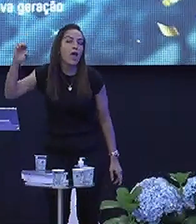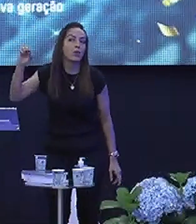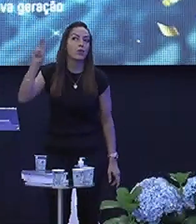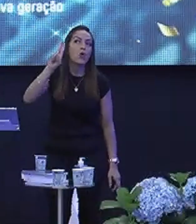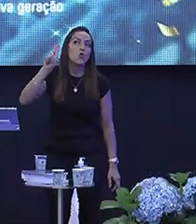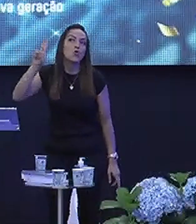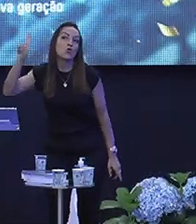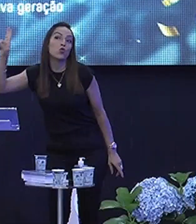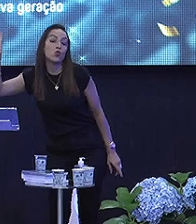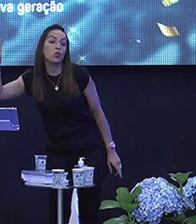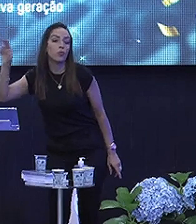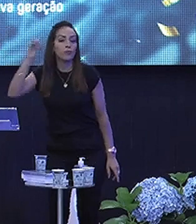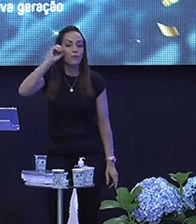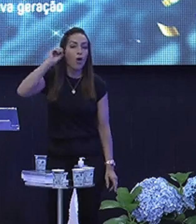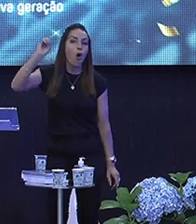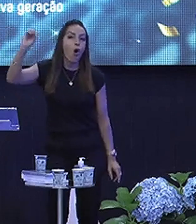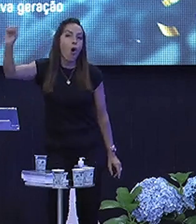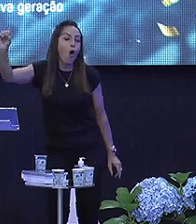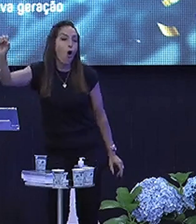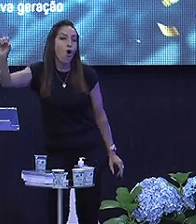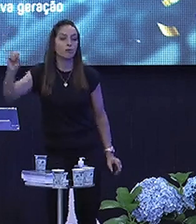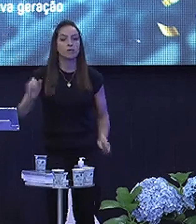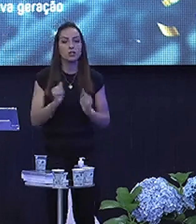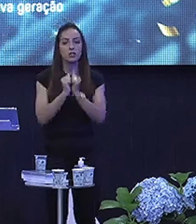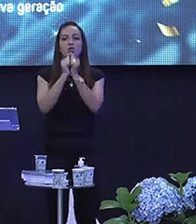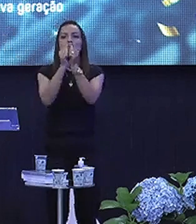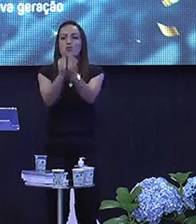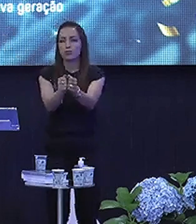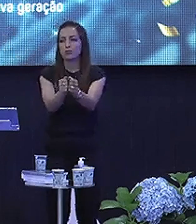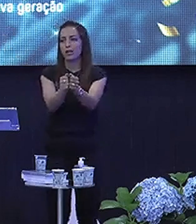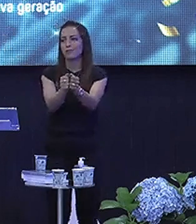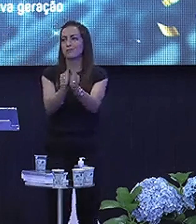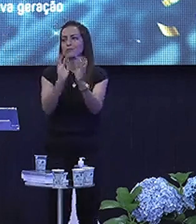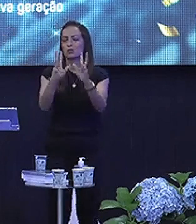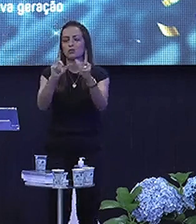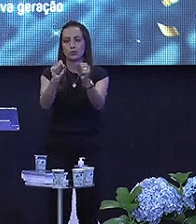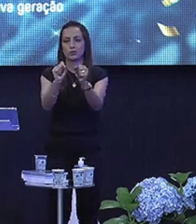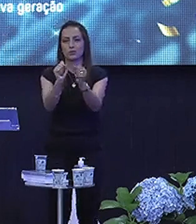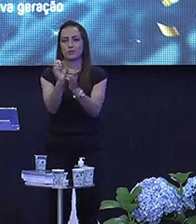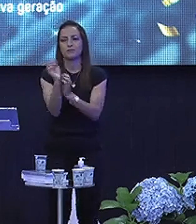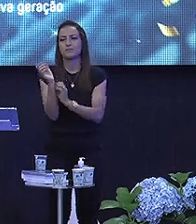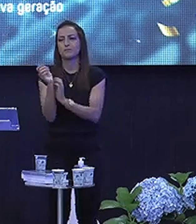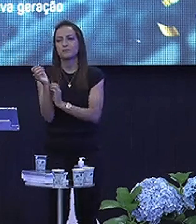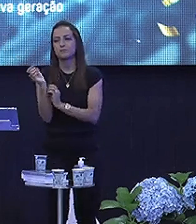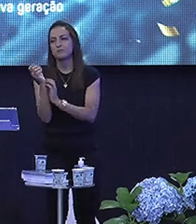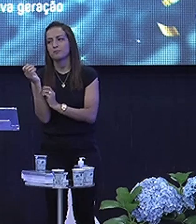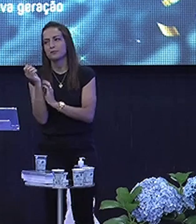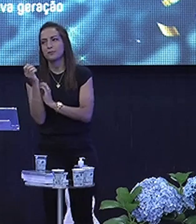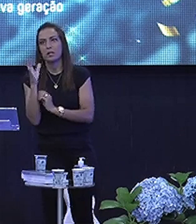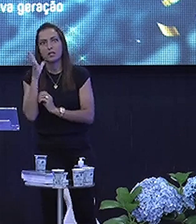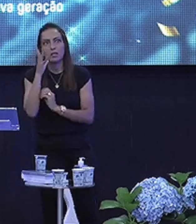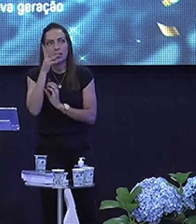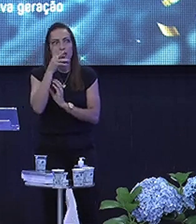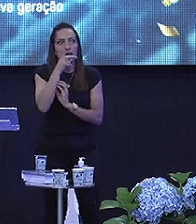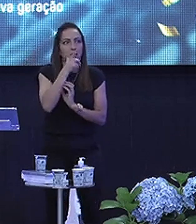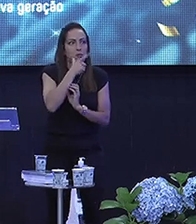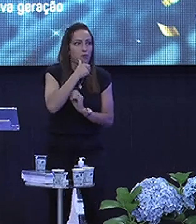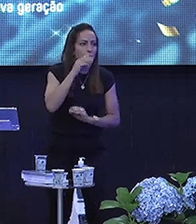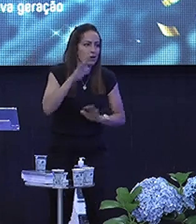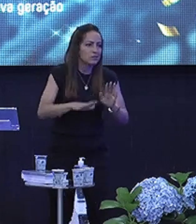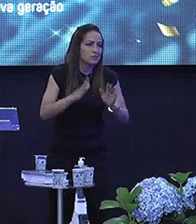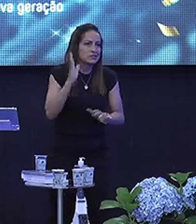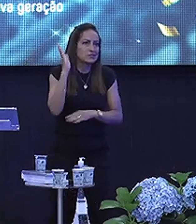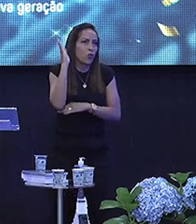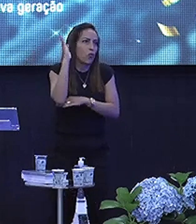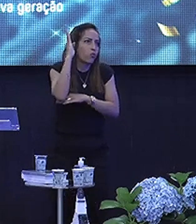Juntar Essas ovelhas Todas E colocar Num aprisco Meu irmão Demora Às vezes A tarde